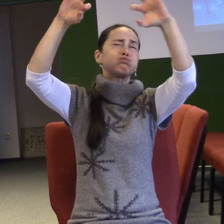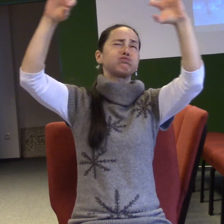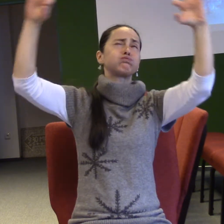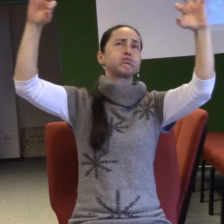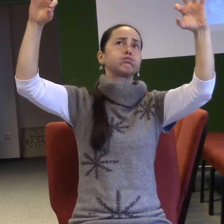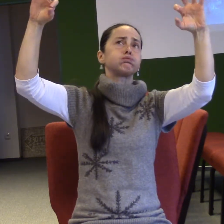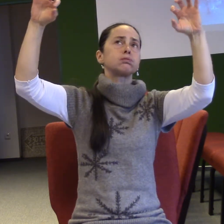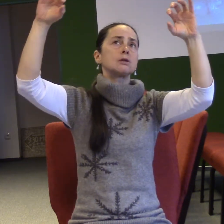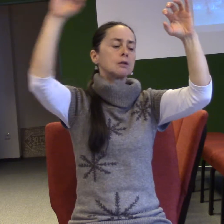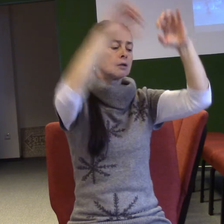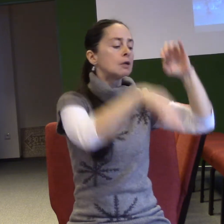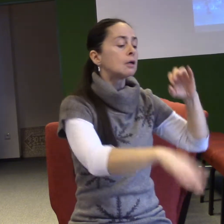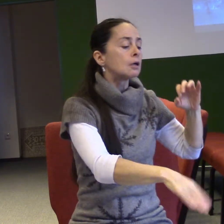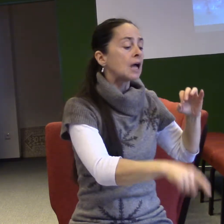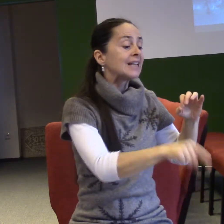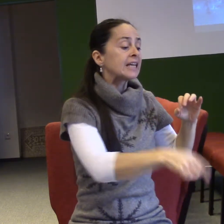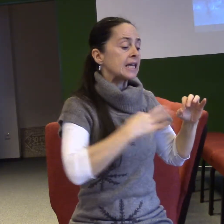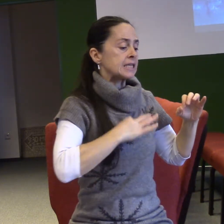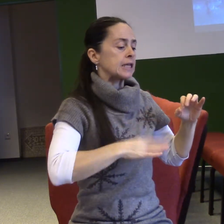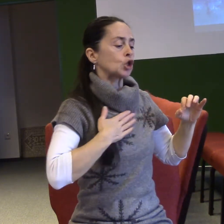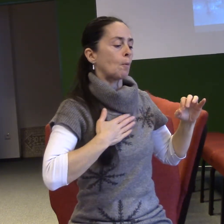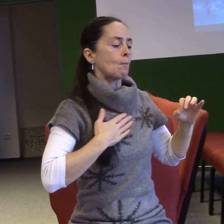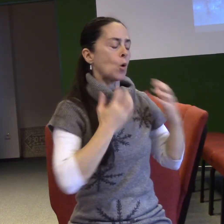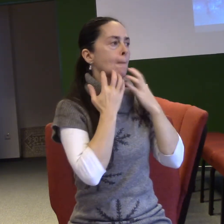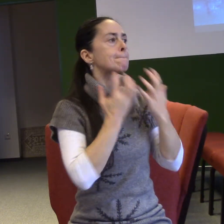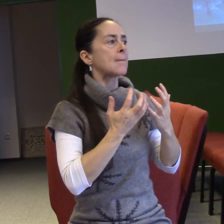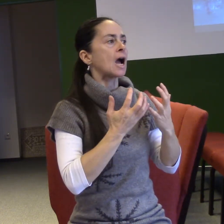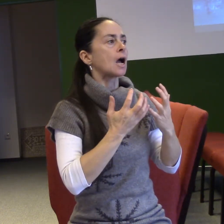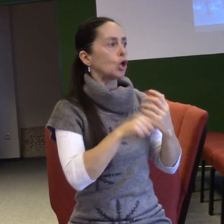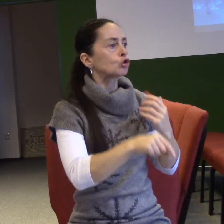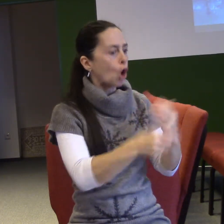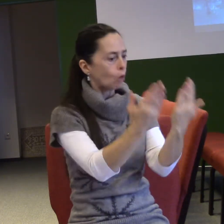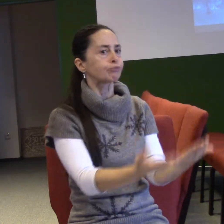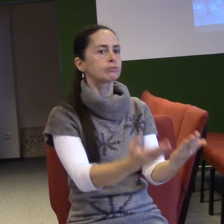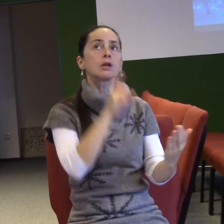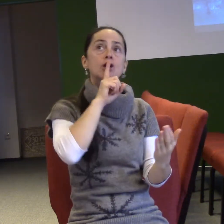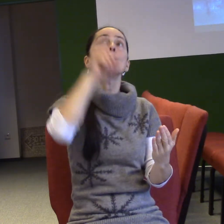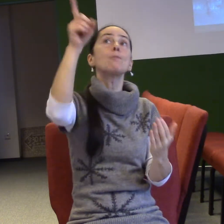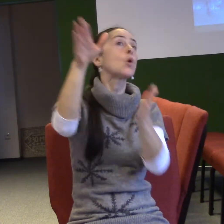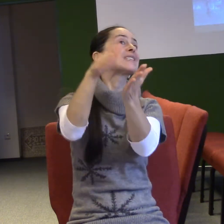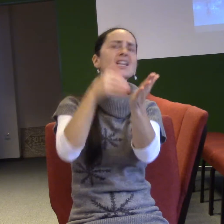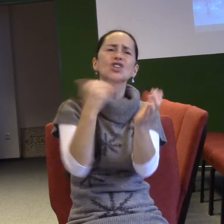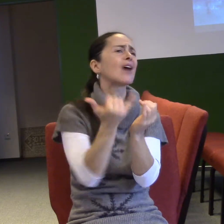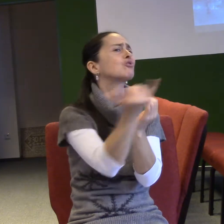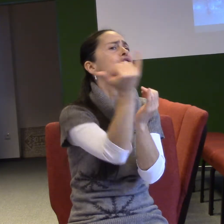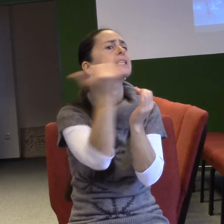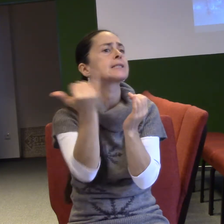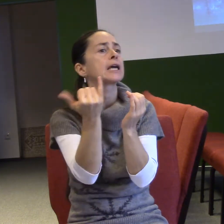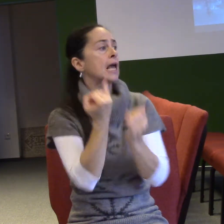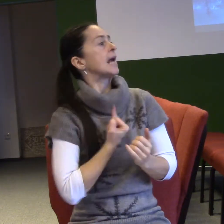Ty jsi můj milovaný syn, toto je můj milovaný syn. Bůh vždycky začíná s identitou u tebe, někým jsi, a potom na základě